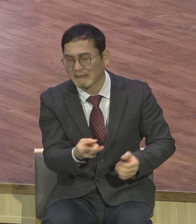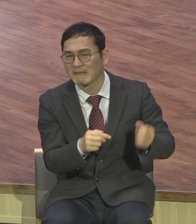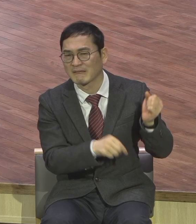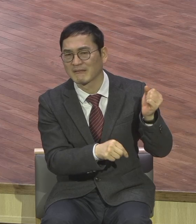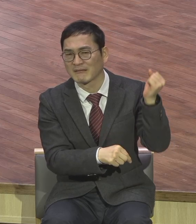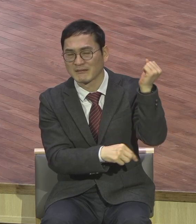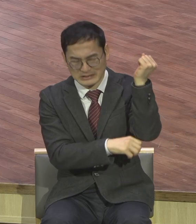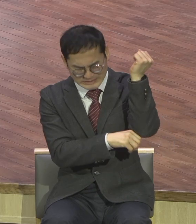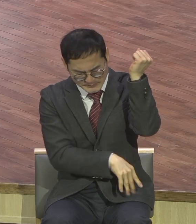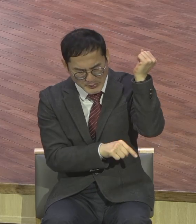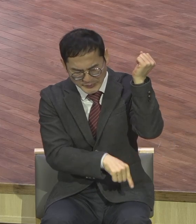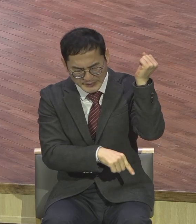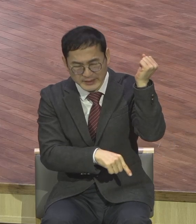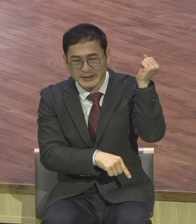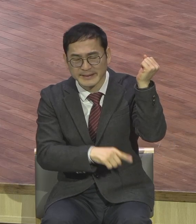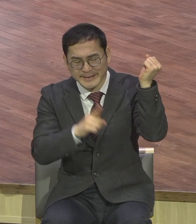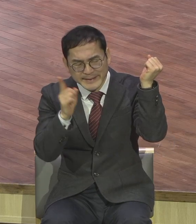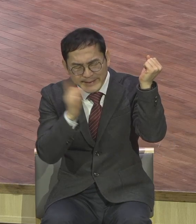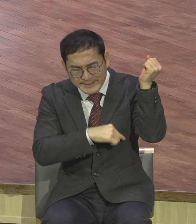때문에 악하기 때문에